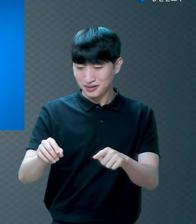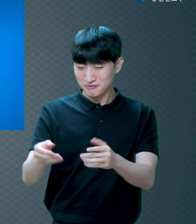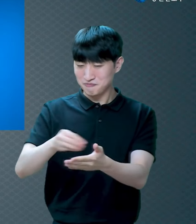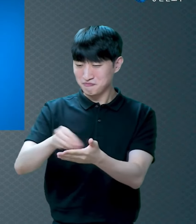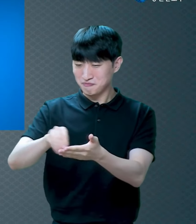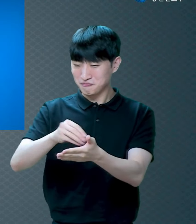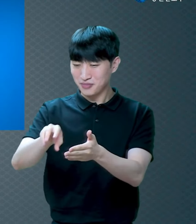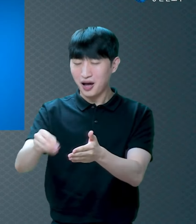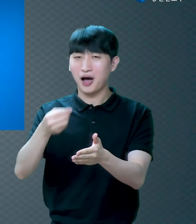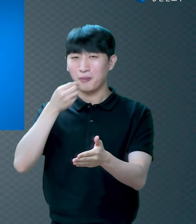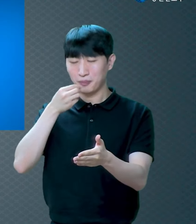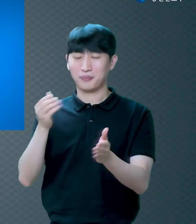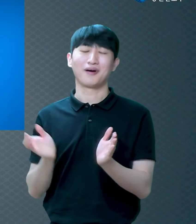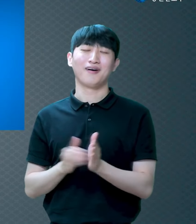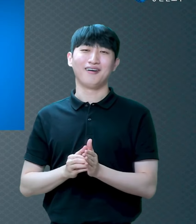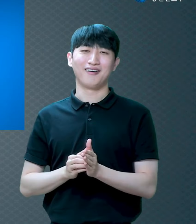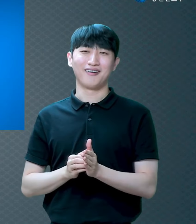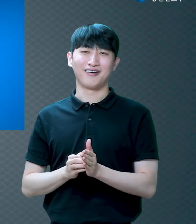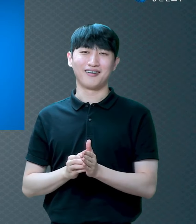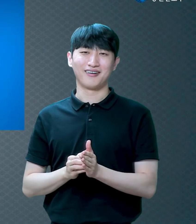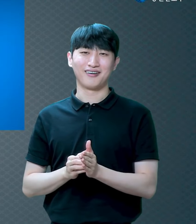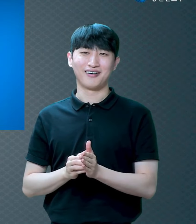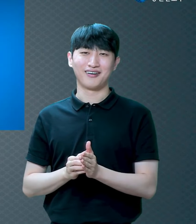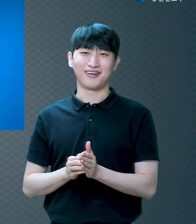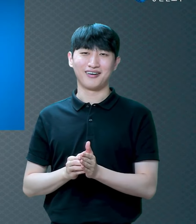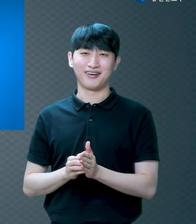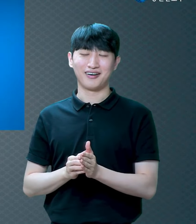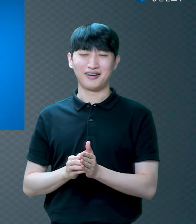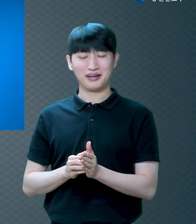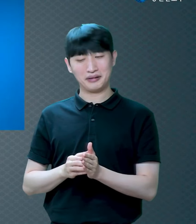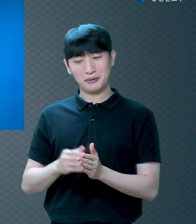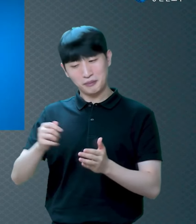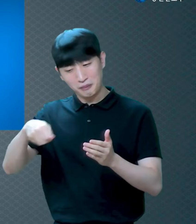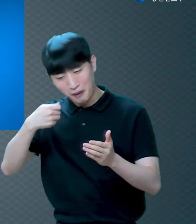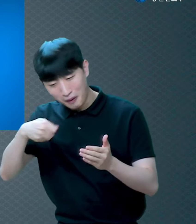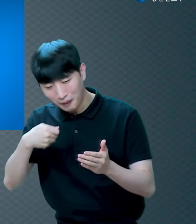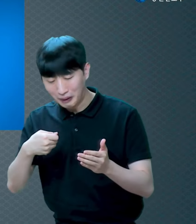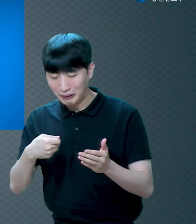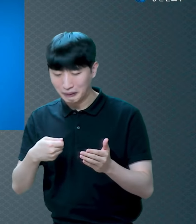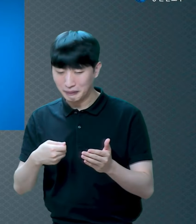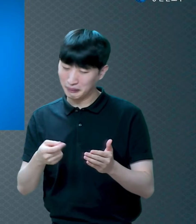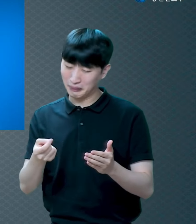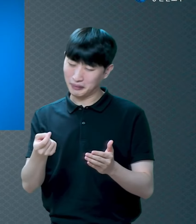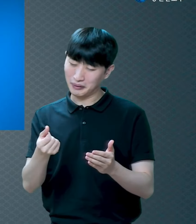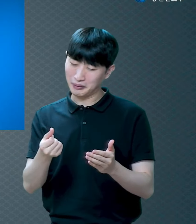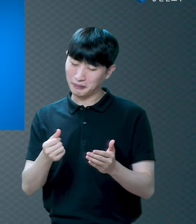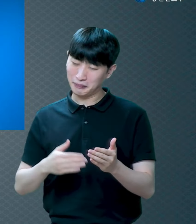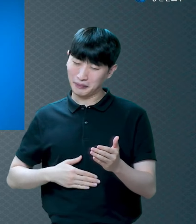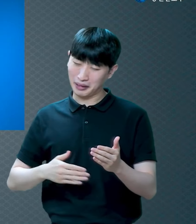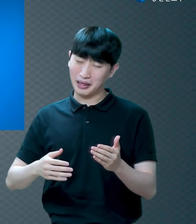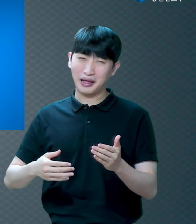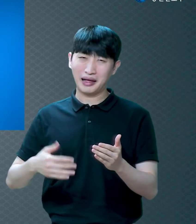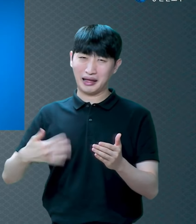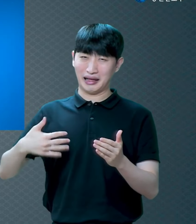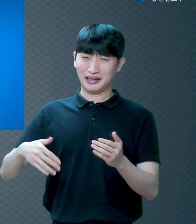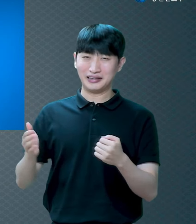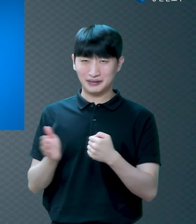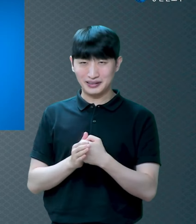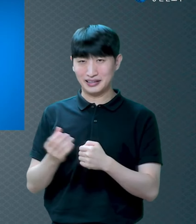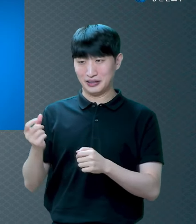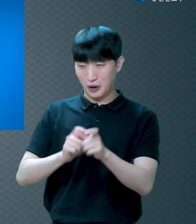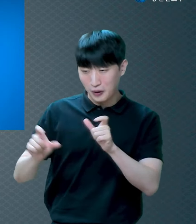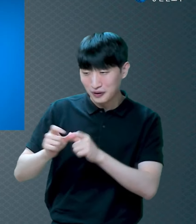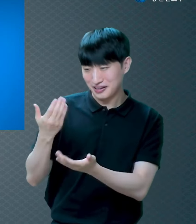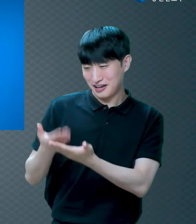세 가지 주셨습니다 먹다가 부족해가지고 두 번 더 달라고 했어요 자 설명